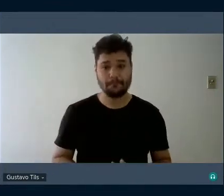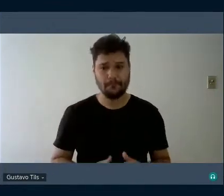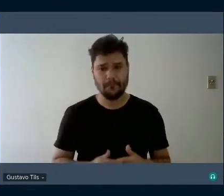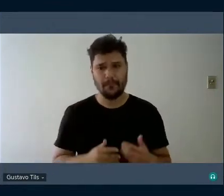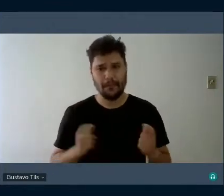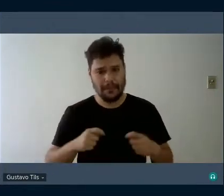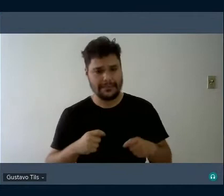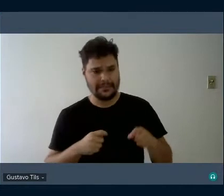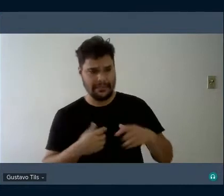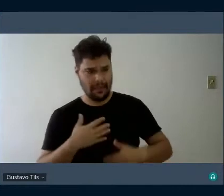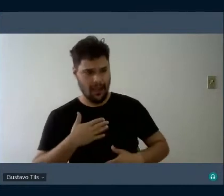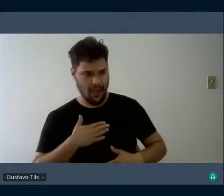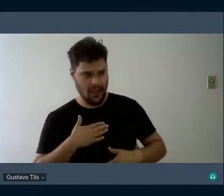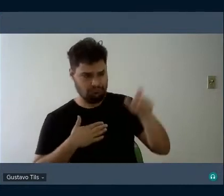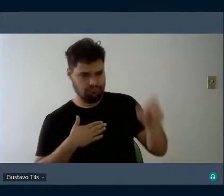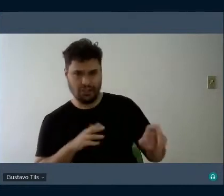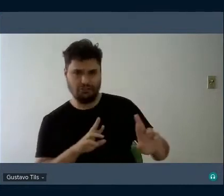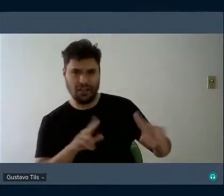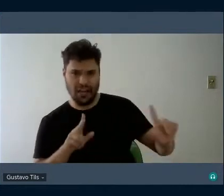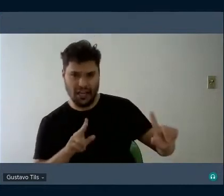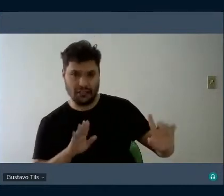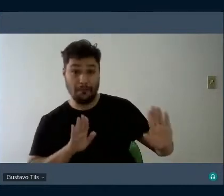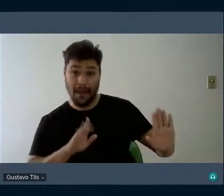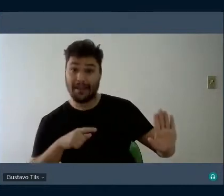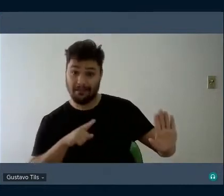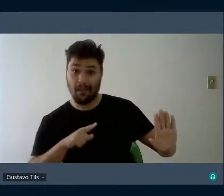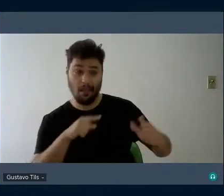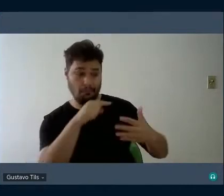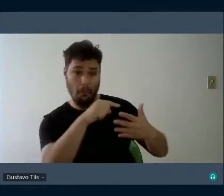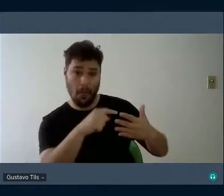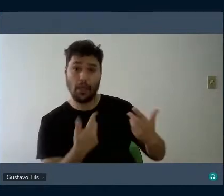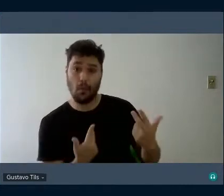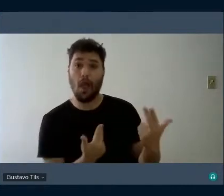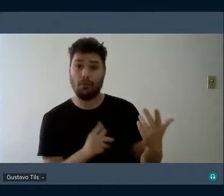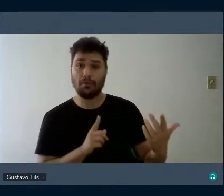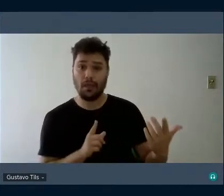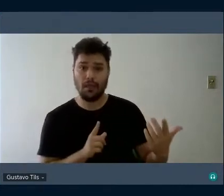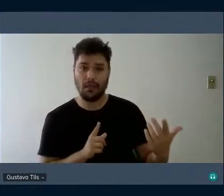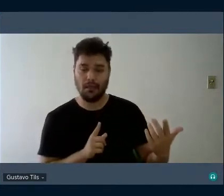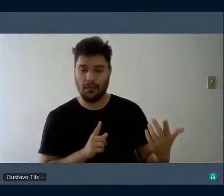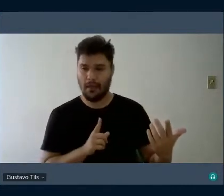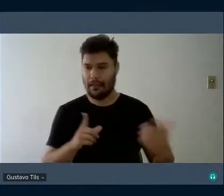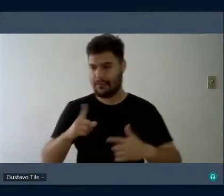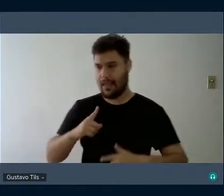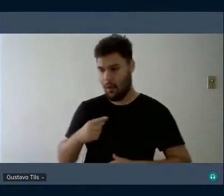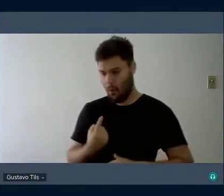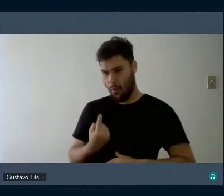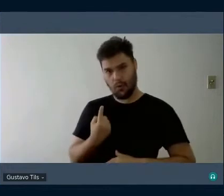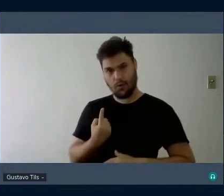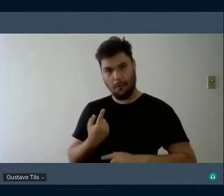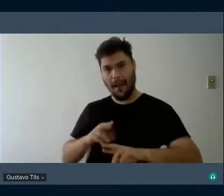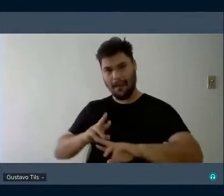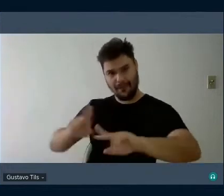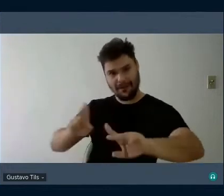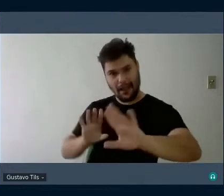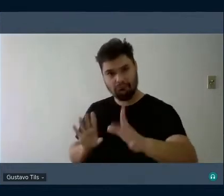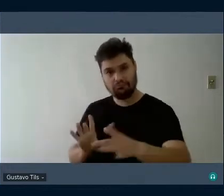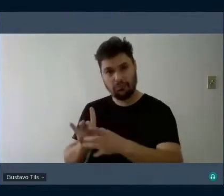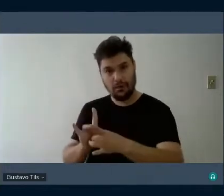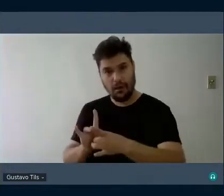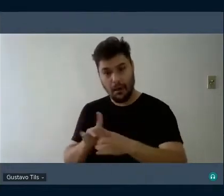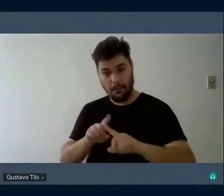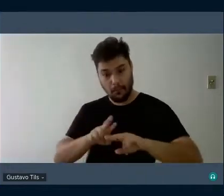igualdade. Busca-se a unidade na variedade e a variedade na unidade. Busca-se uma educação musical.